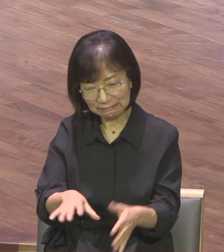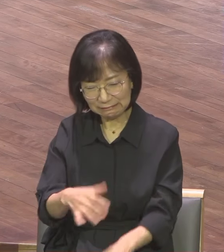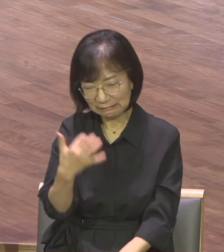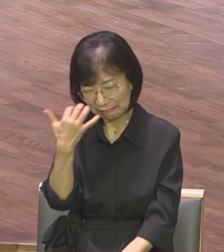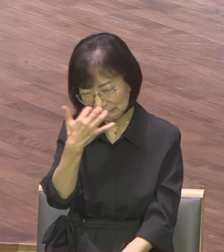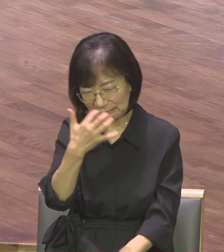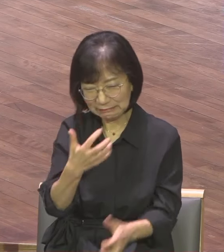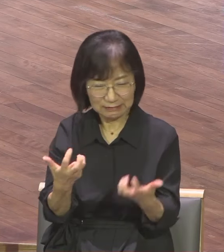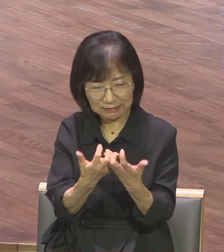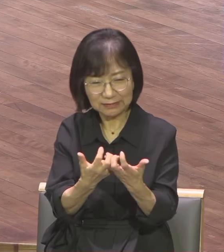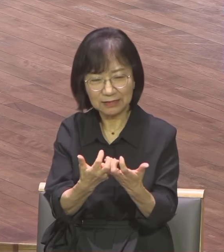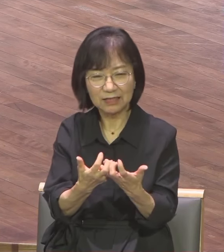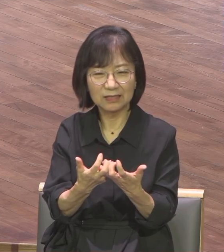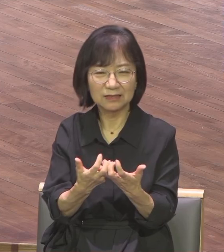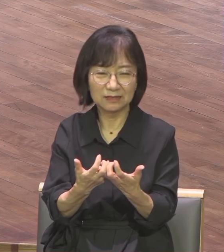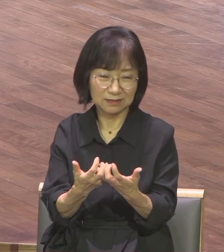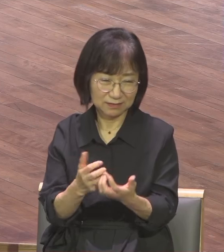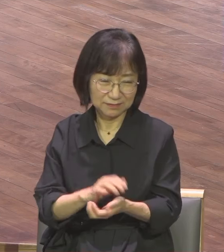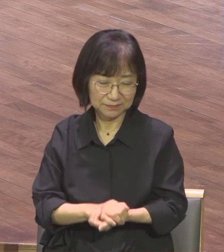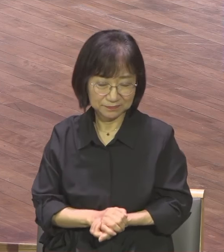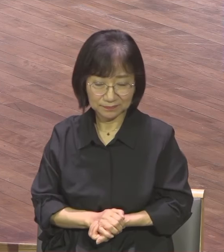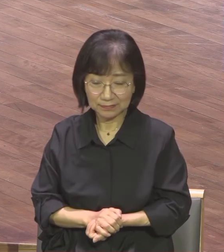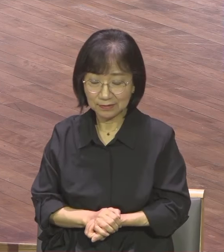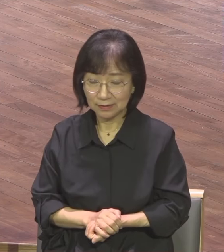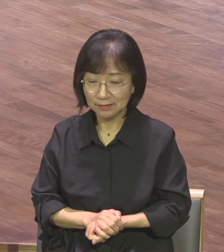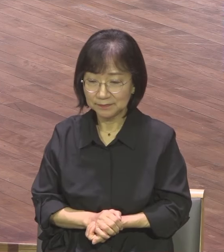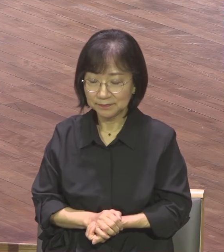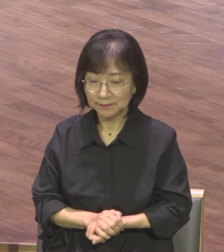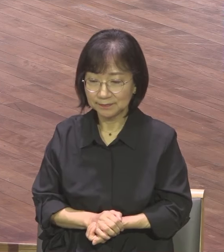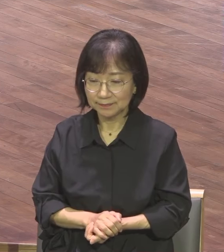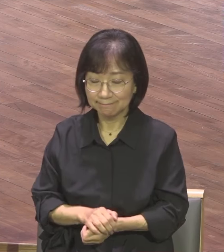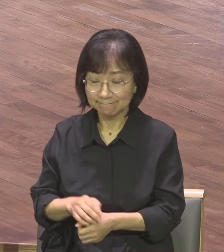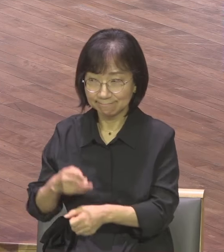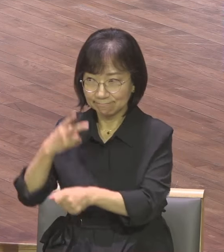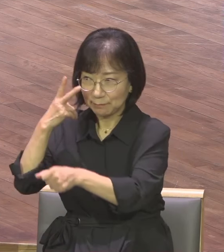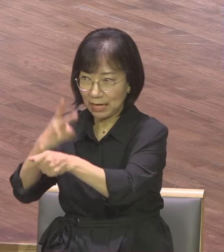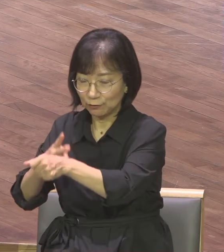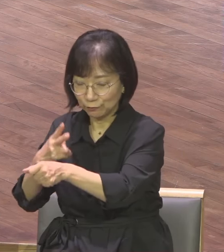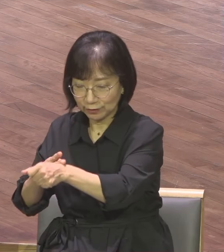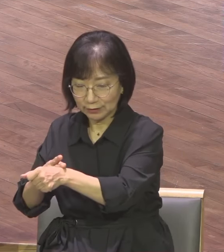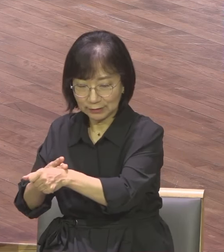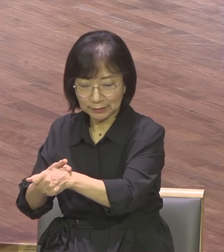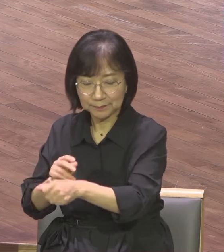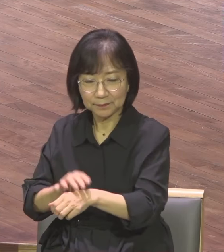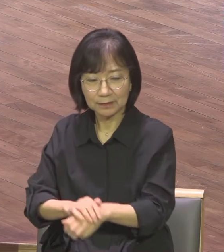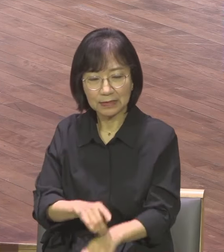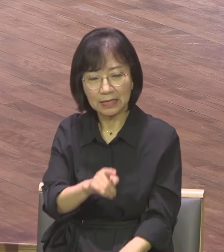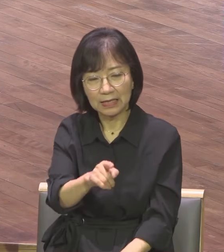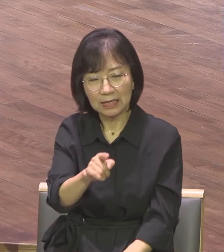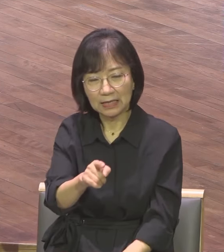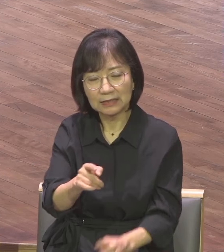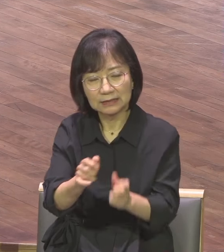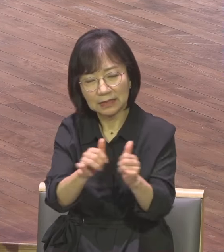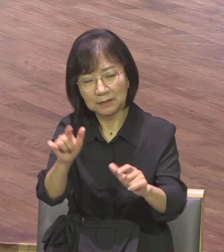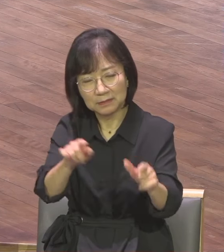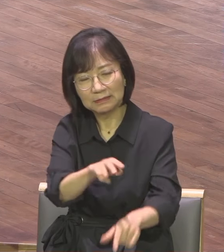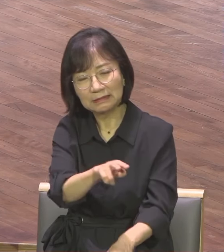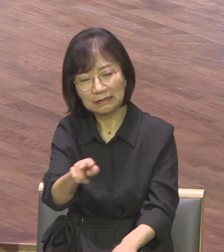사도바올도 빌뽀에서 세상을 이렇게 얘기합니다 하나님을 퇴적하는 세대다 2000년 전에